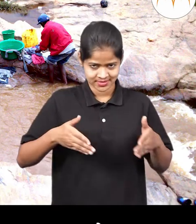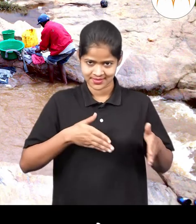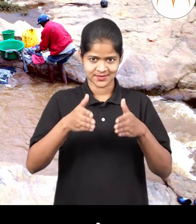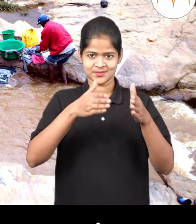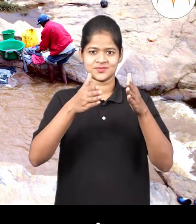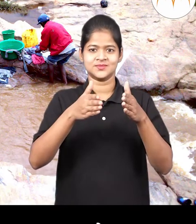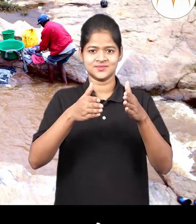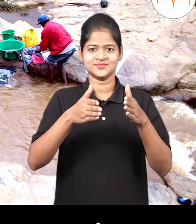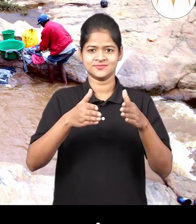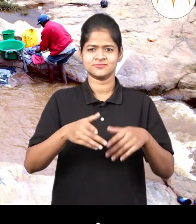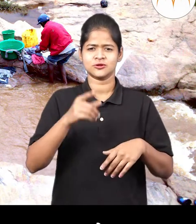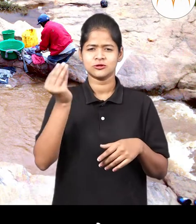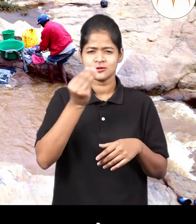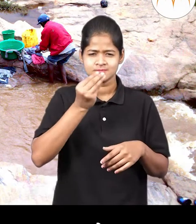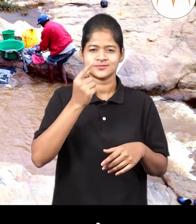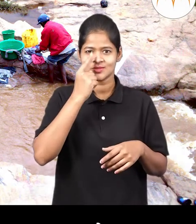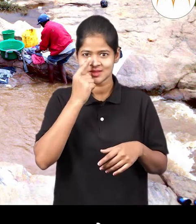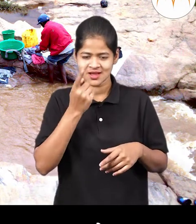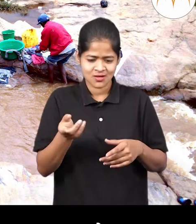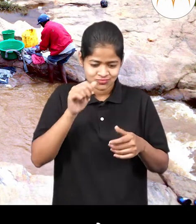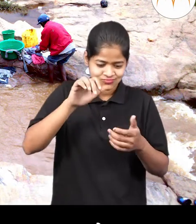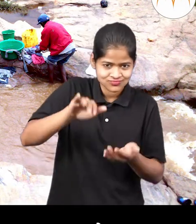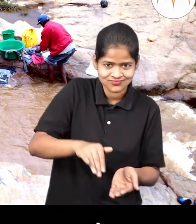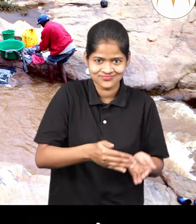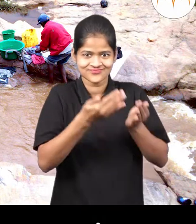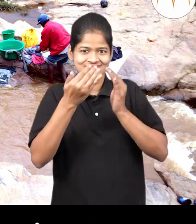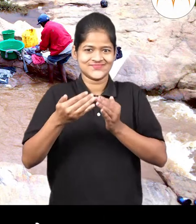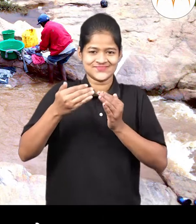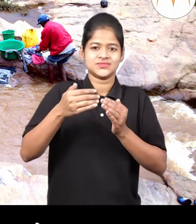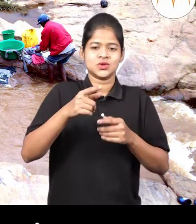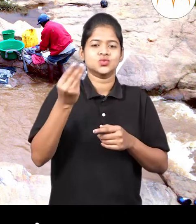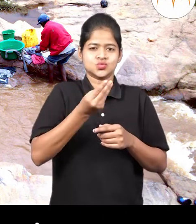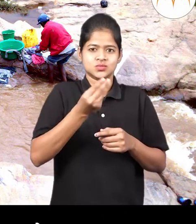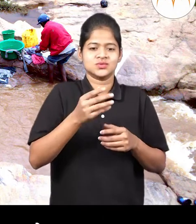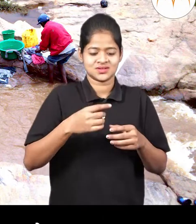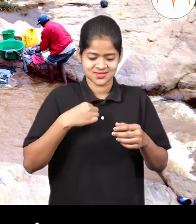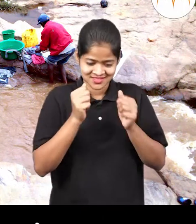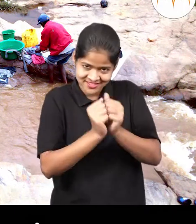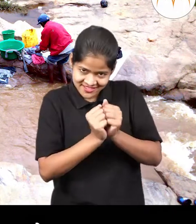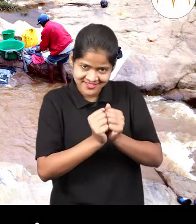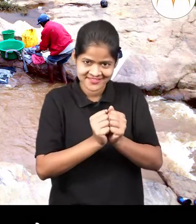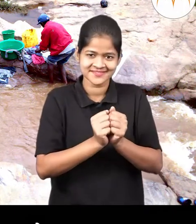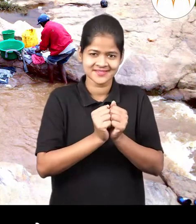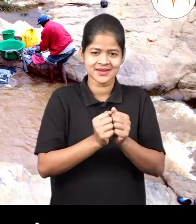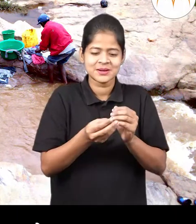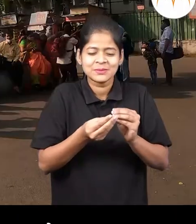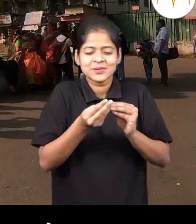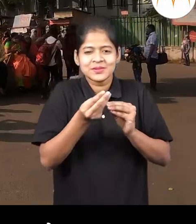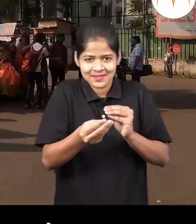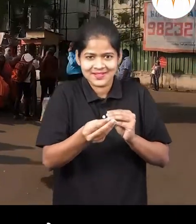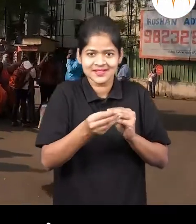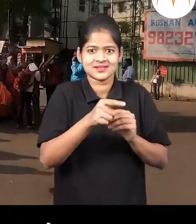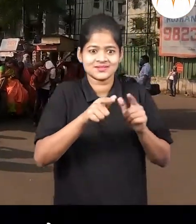नदीवर पाणी भरायला काही बायका आलेत। काही बायका तिथे दुन दोतायत।